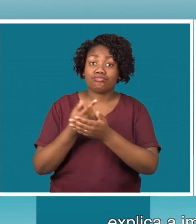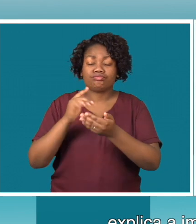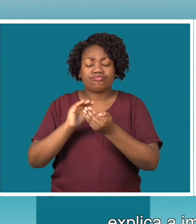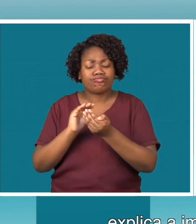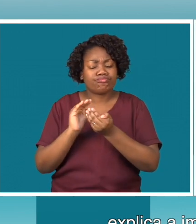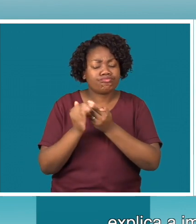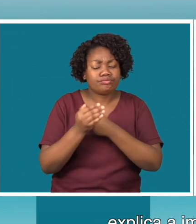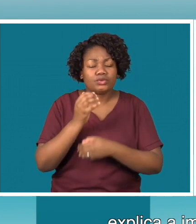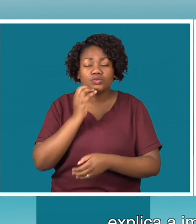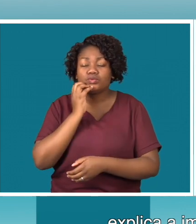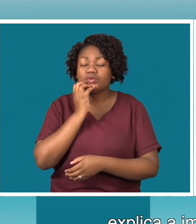economia nacional.